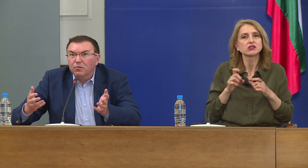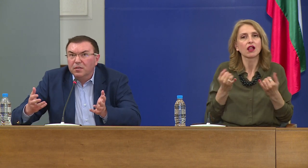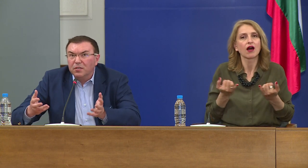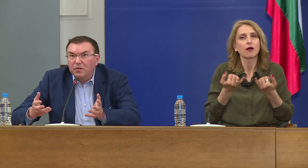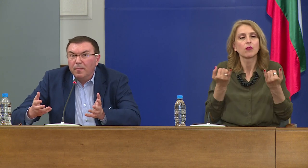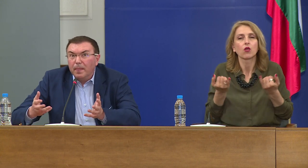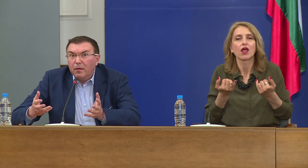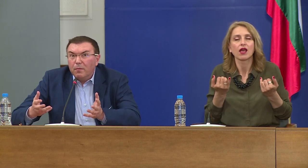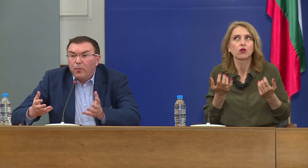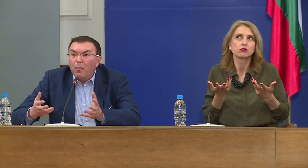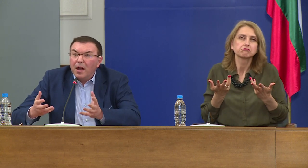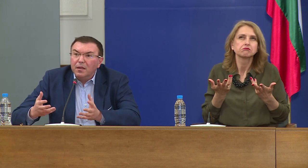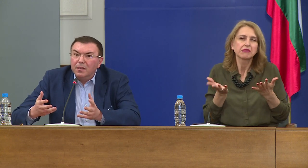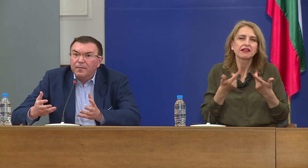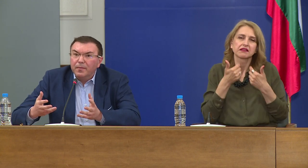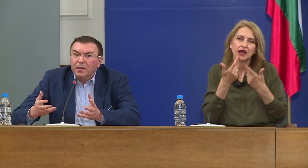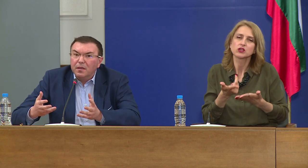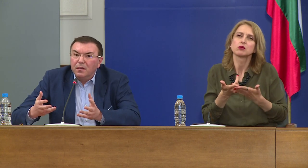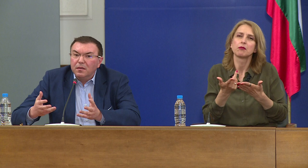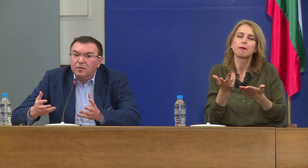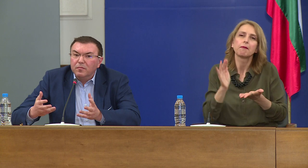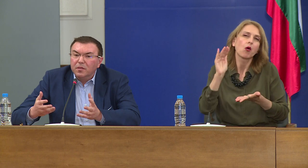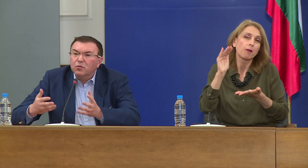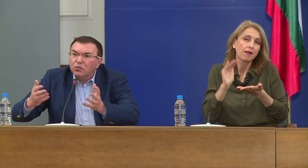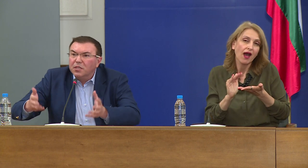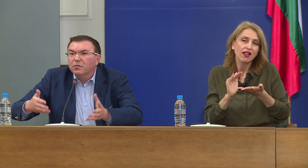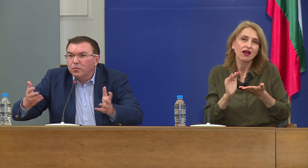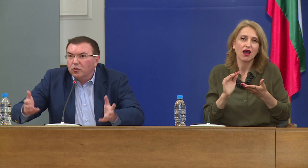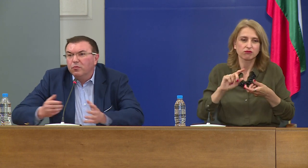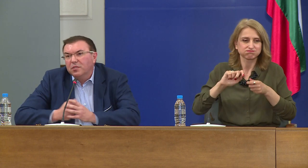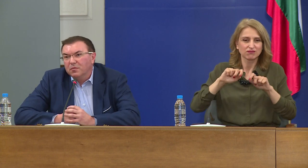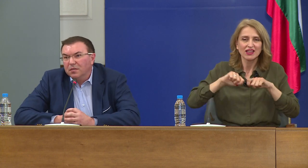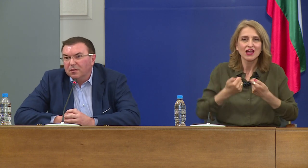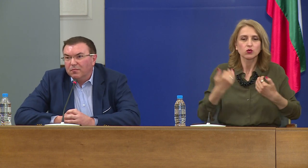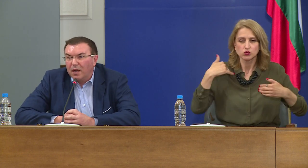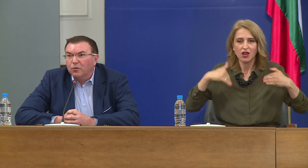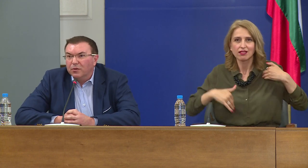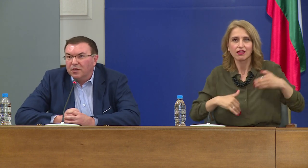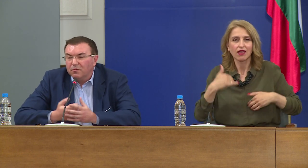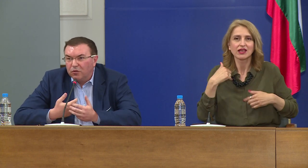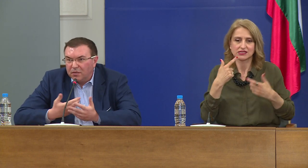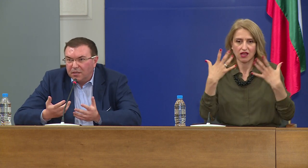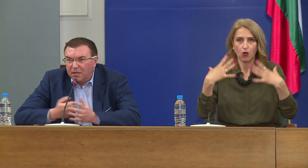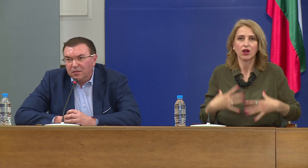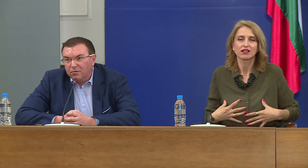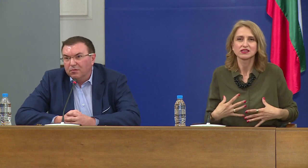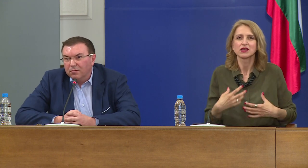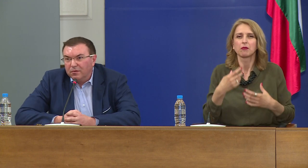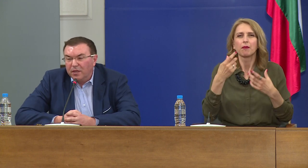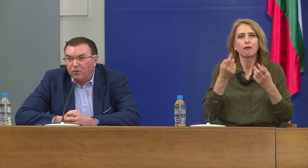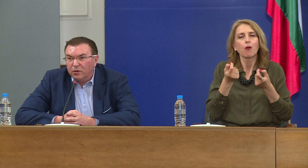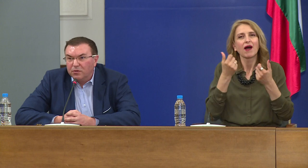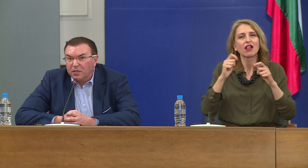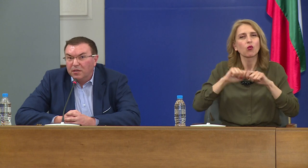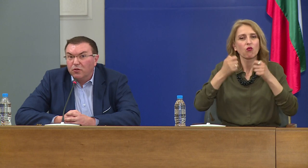-малка разрушителна способност има за макроорганизма, т.е. за нас като